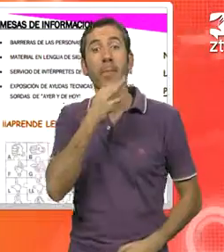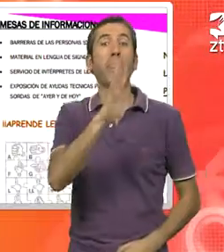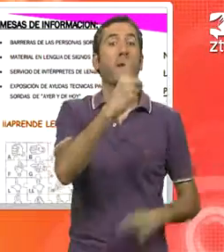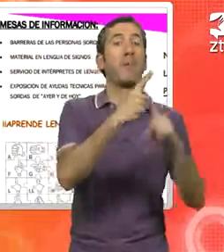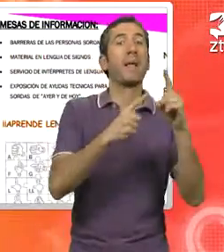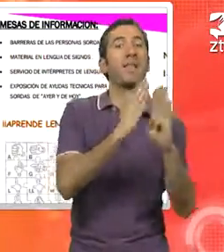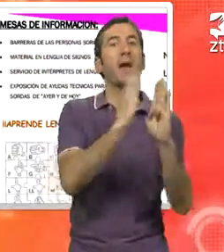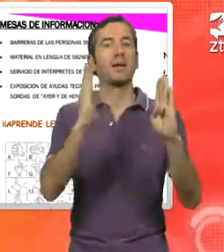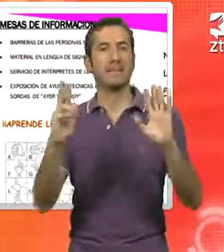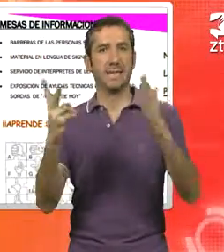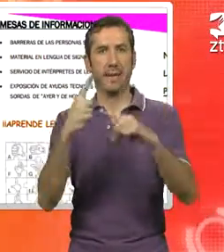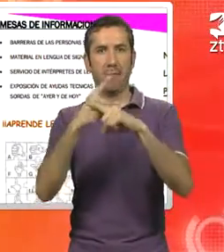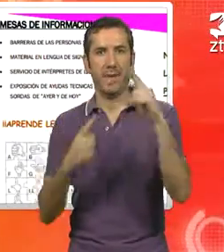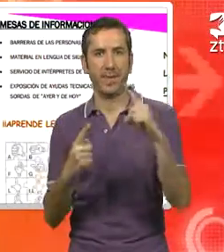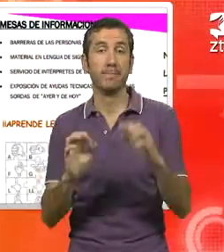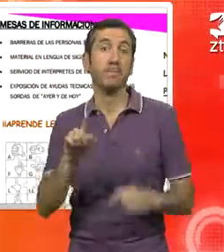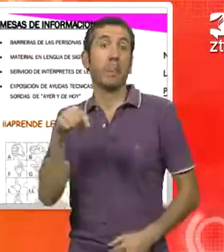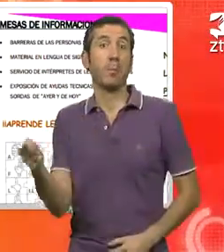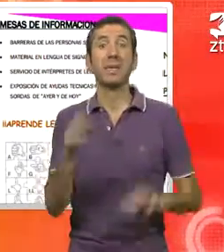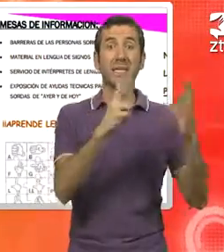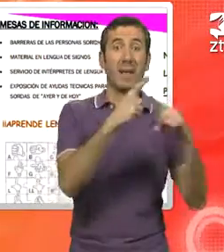de 7 y media a 9 y media, habrá Pinchopote en el local de la asociación.